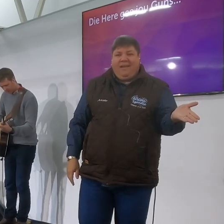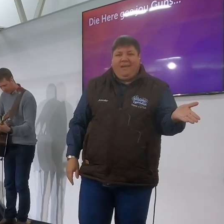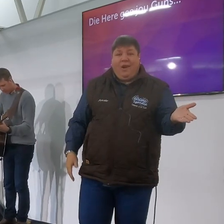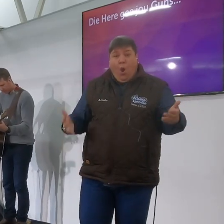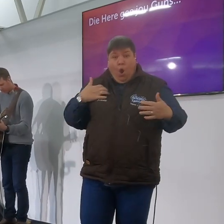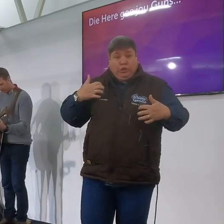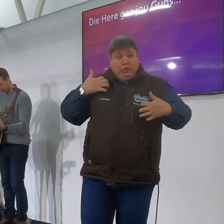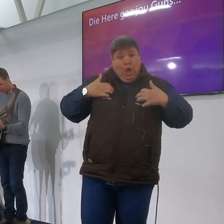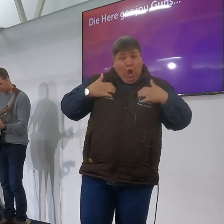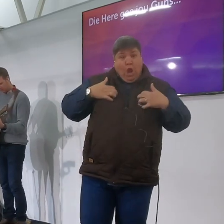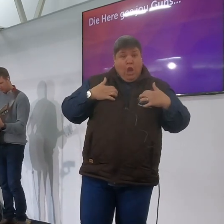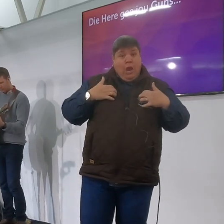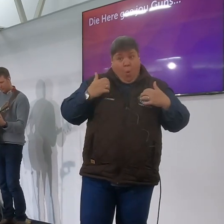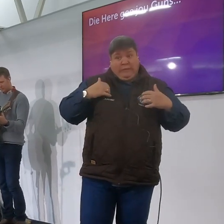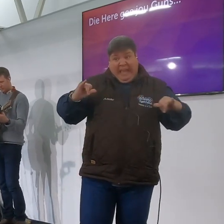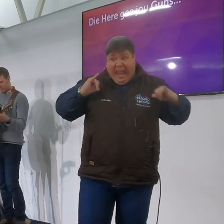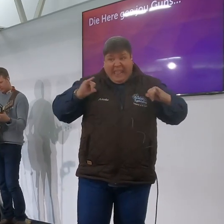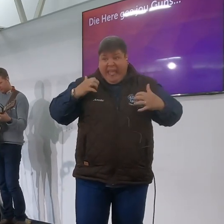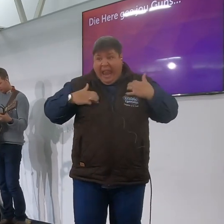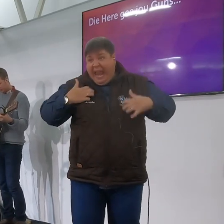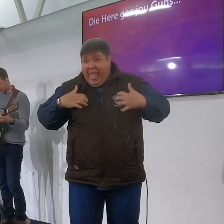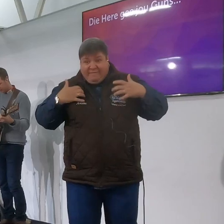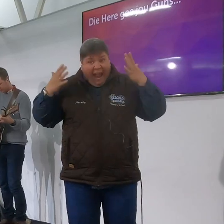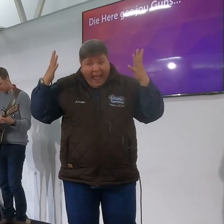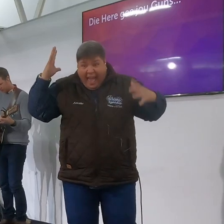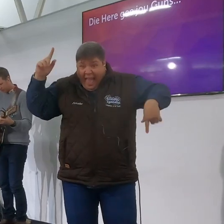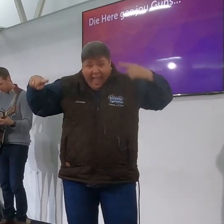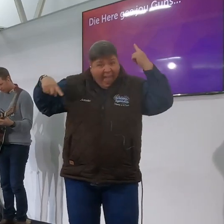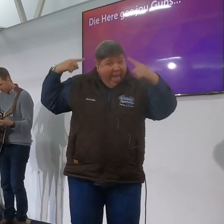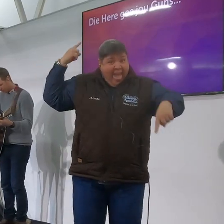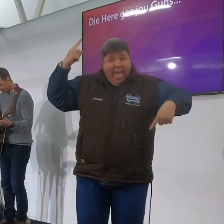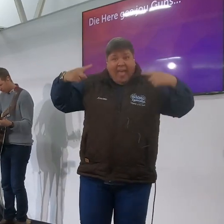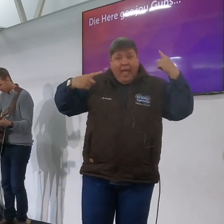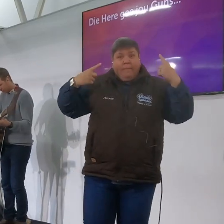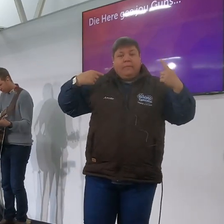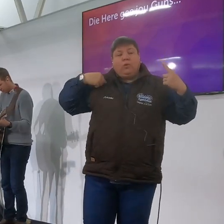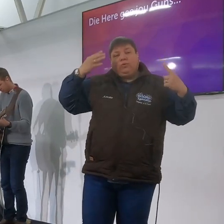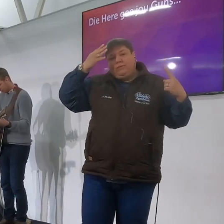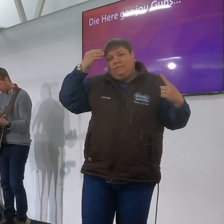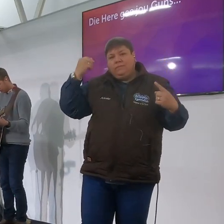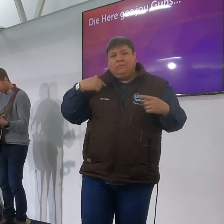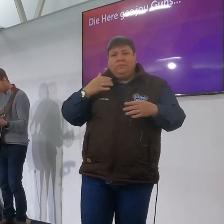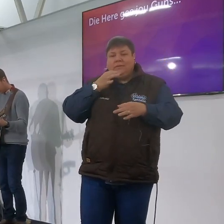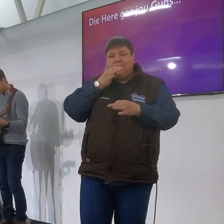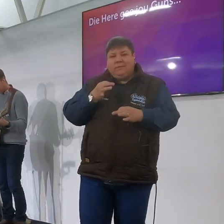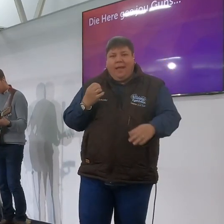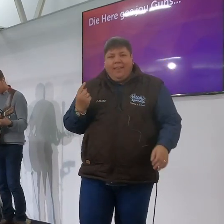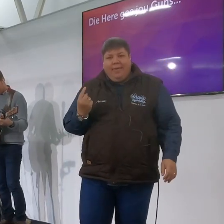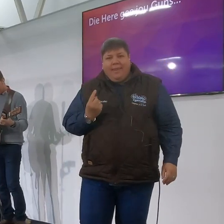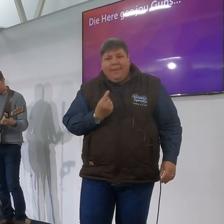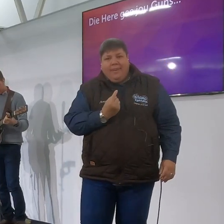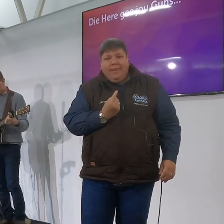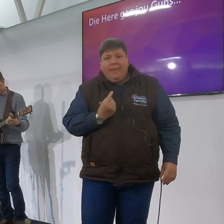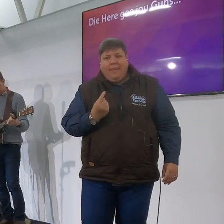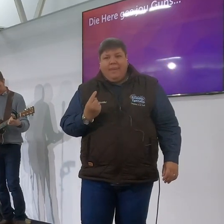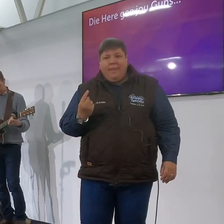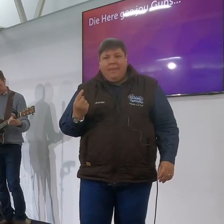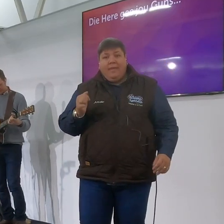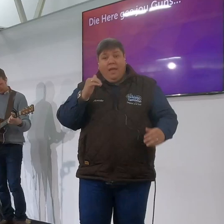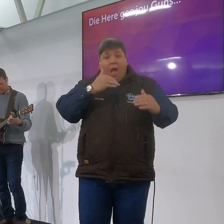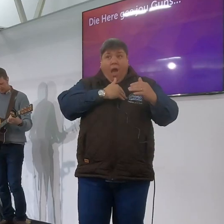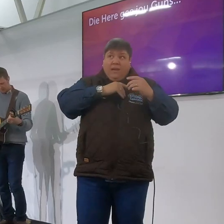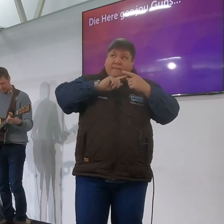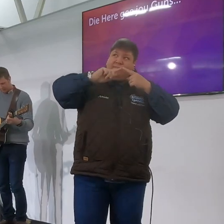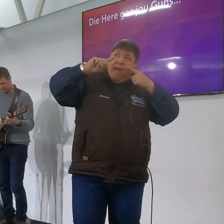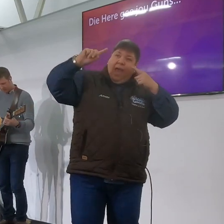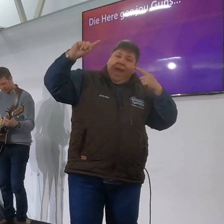ons geniedigens van die leven maar omdat ons van die heren maar omdat ons aandag so op hierdie aarde is is ons hart so ver